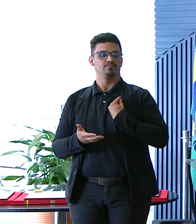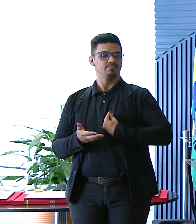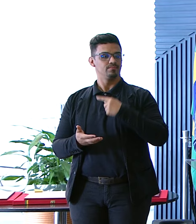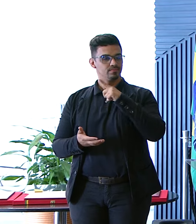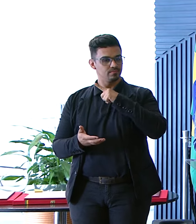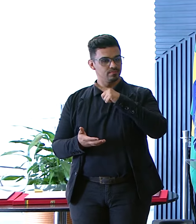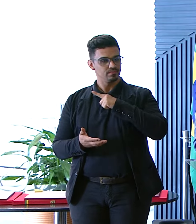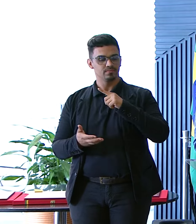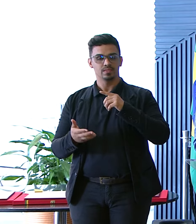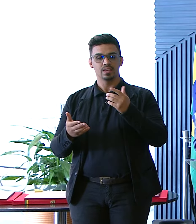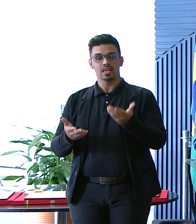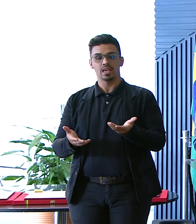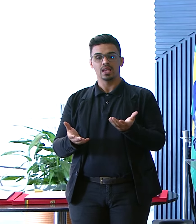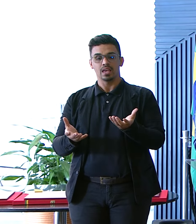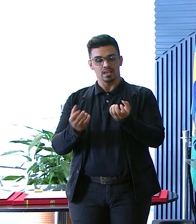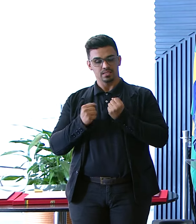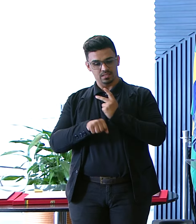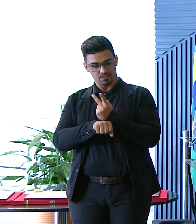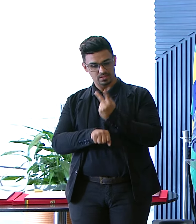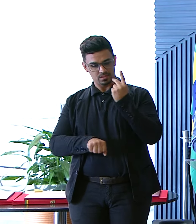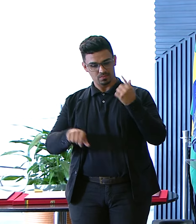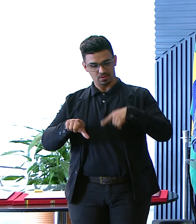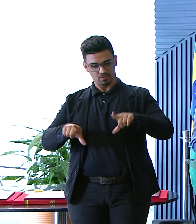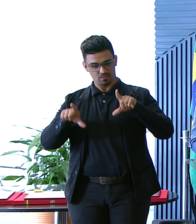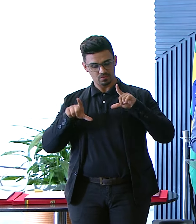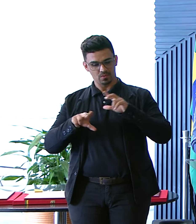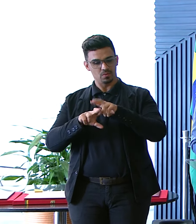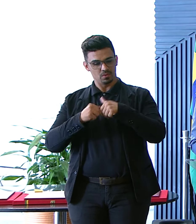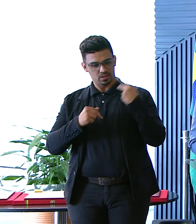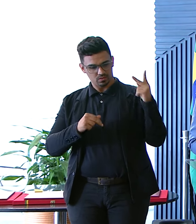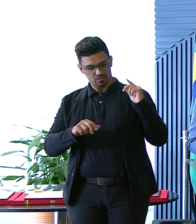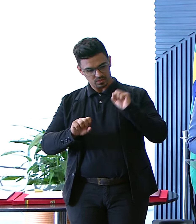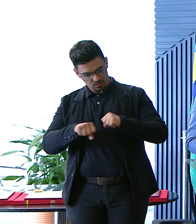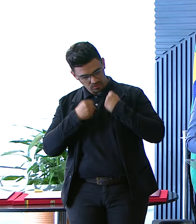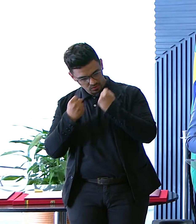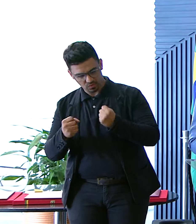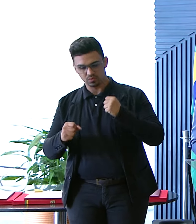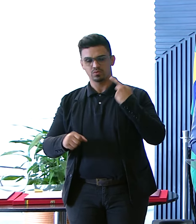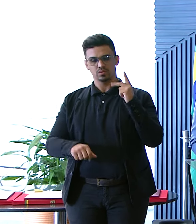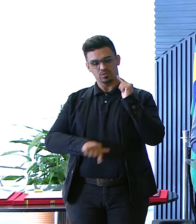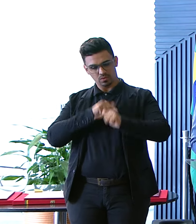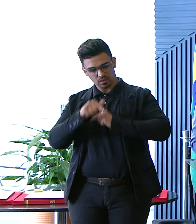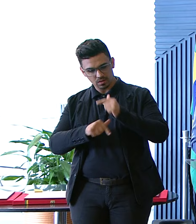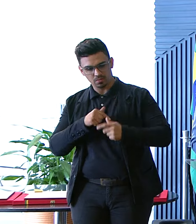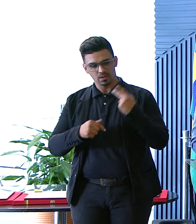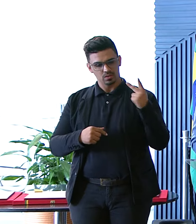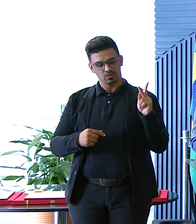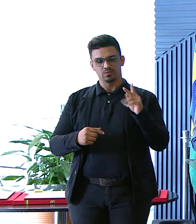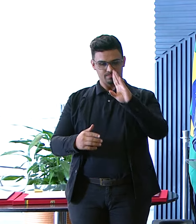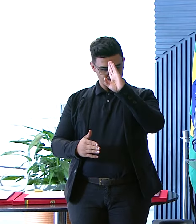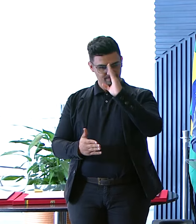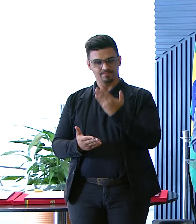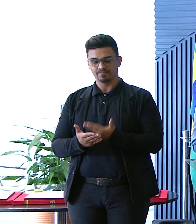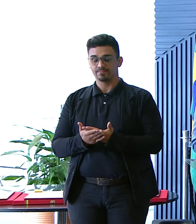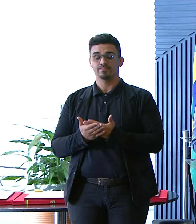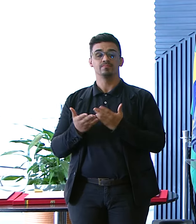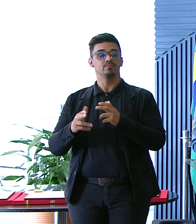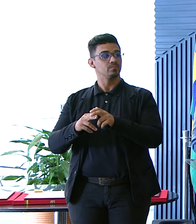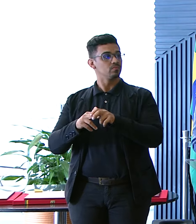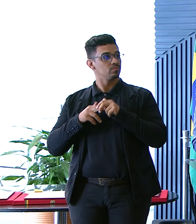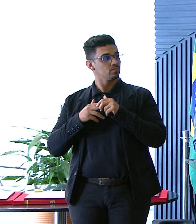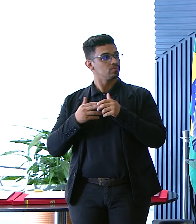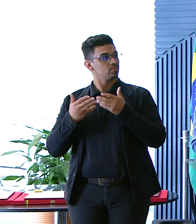reconhecimento É fruto Do seu empenho Da sua dedicação Da sua visão E no que nos cabe lá